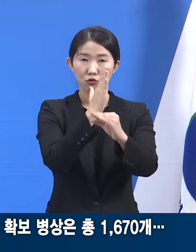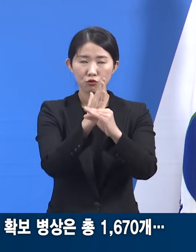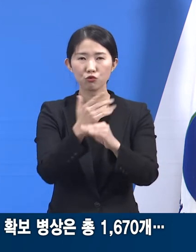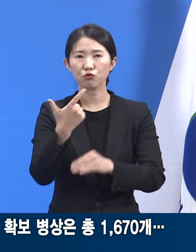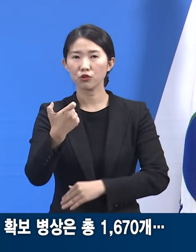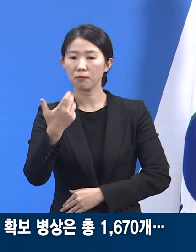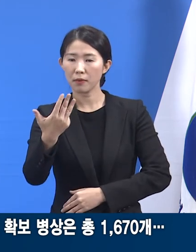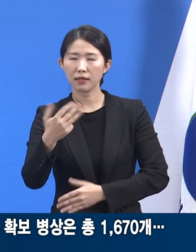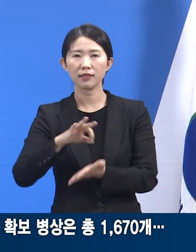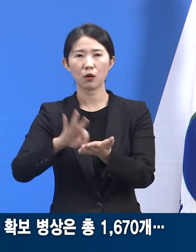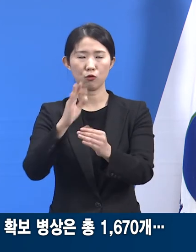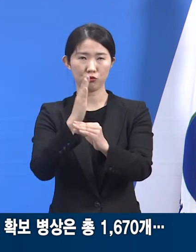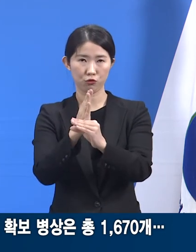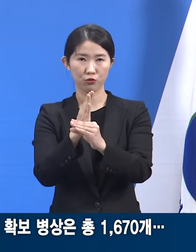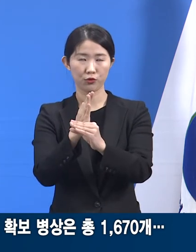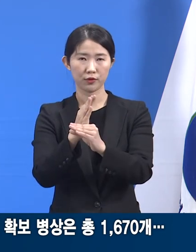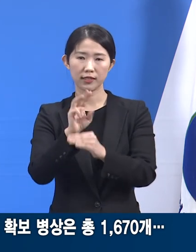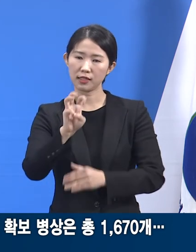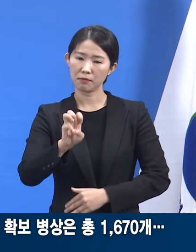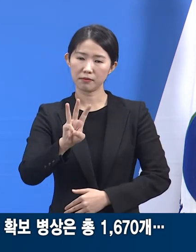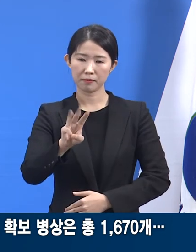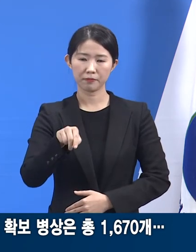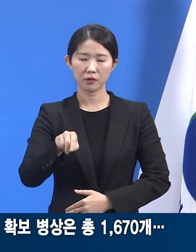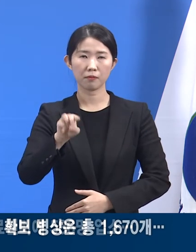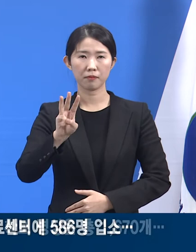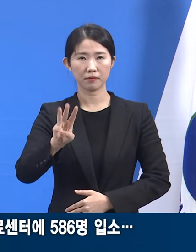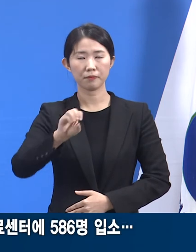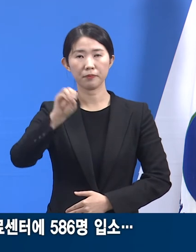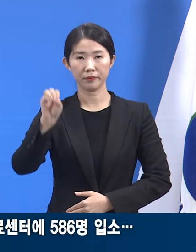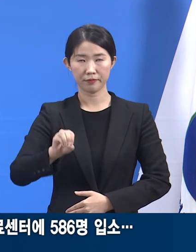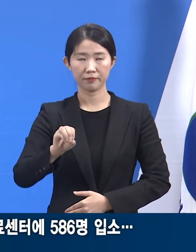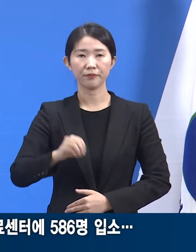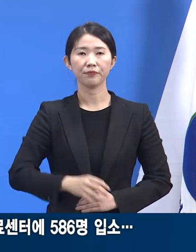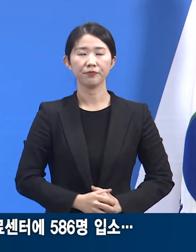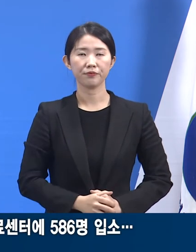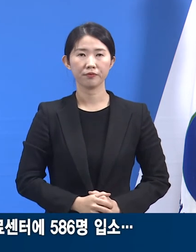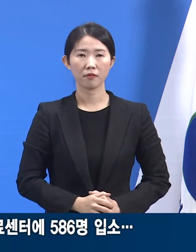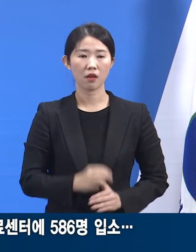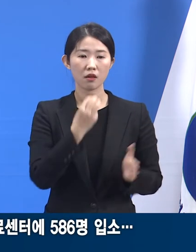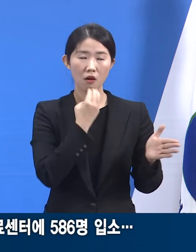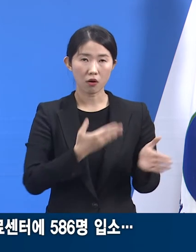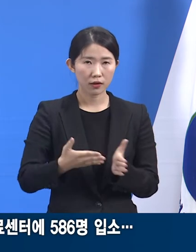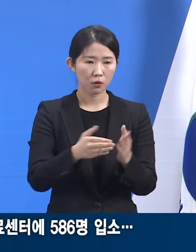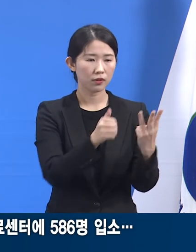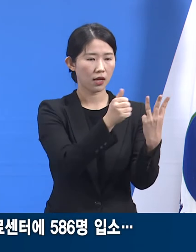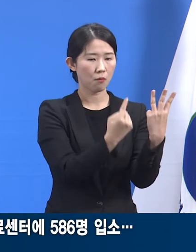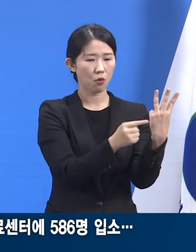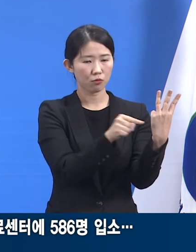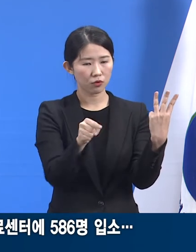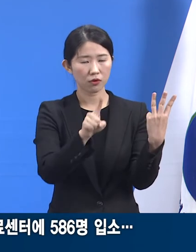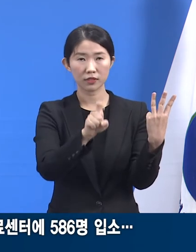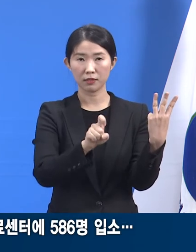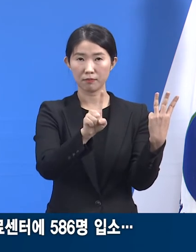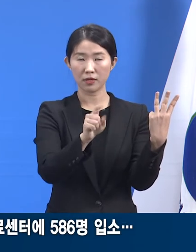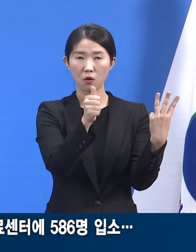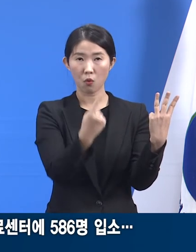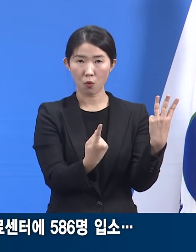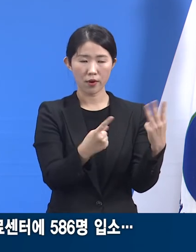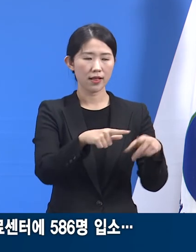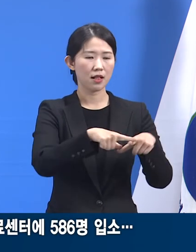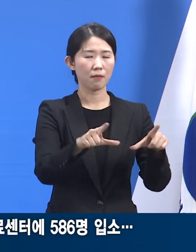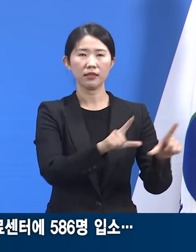가동률은 34.3%입니다. 경기도 제3호부터 제11호 등 7개의